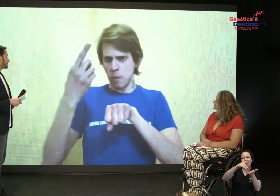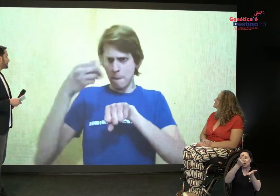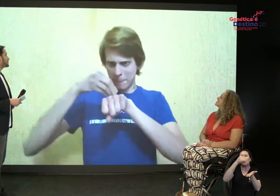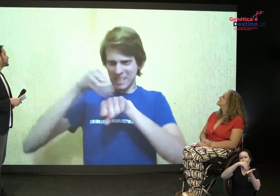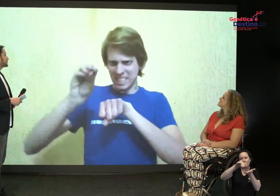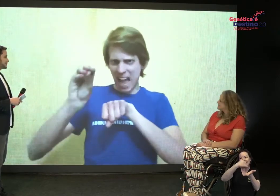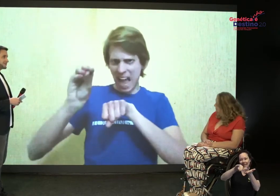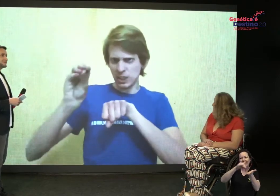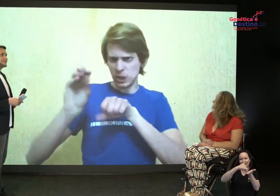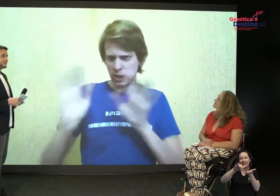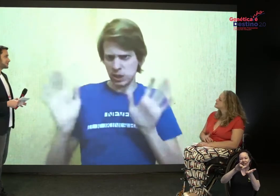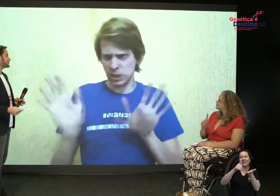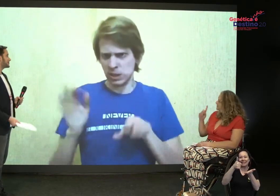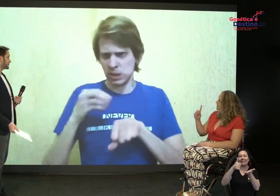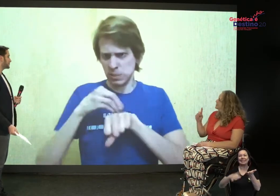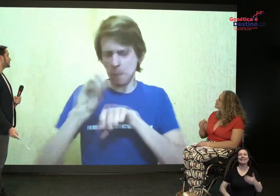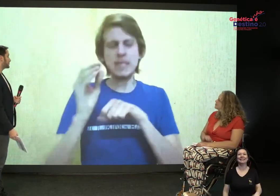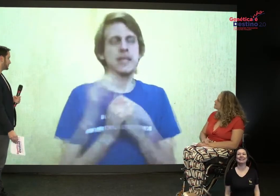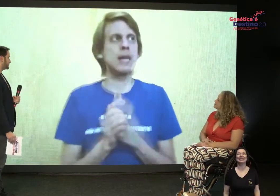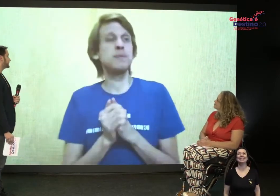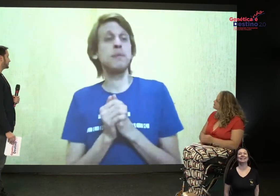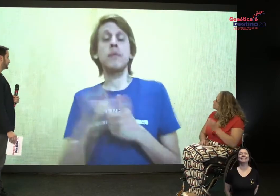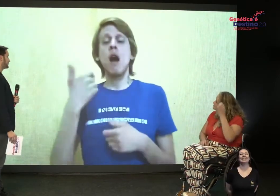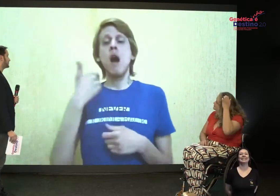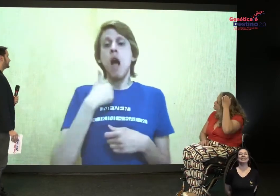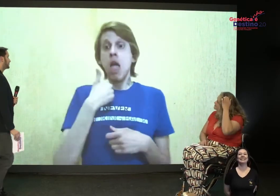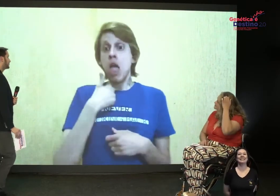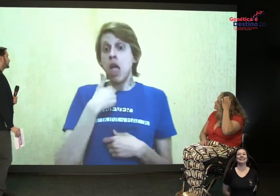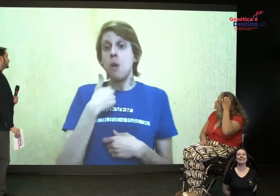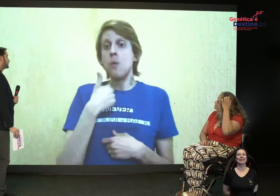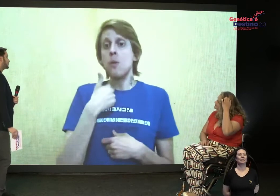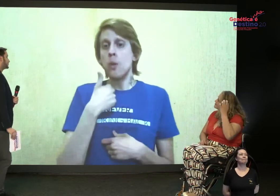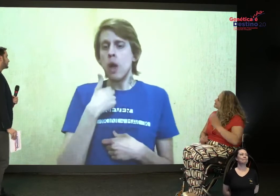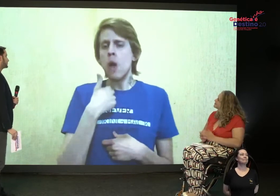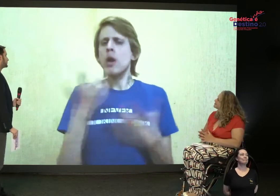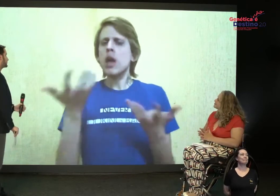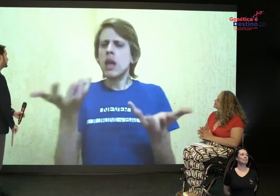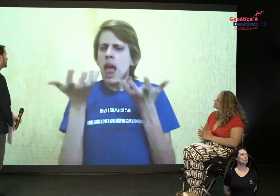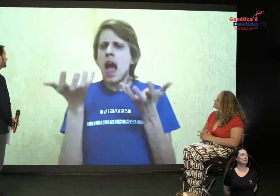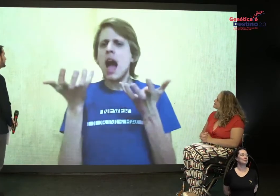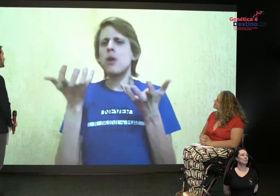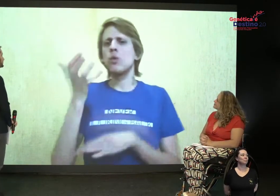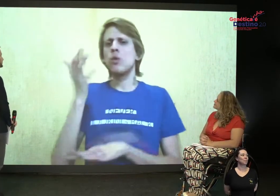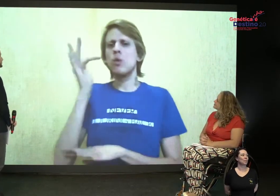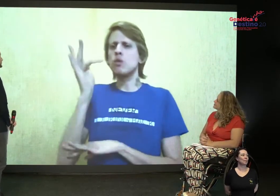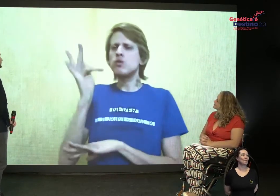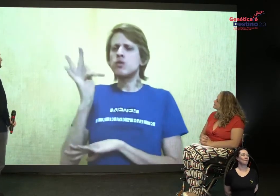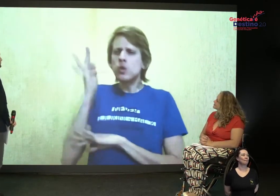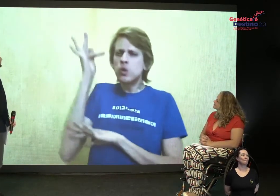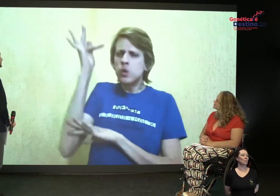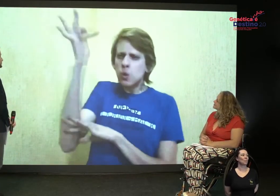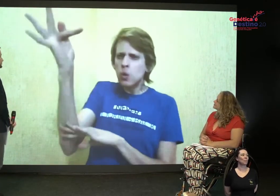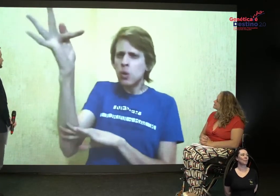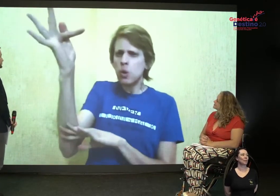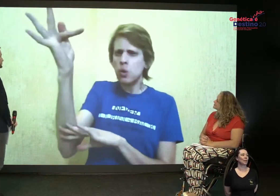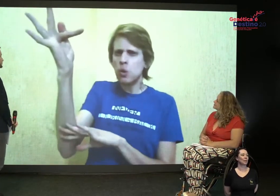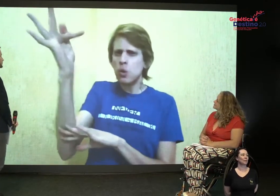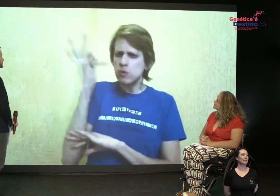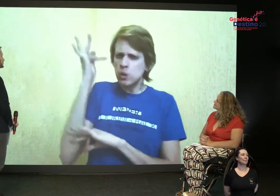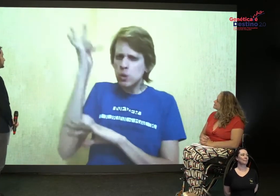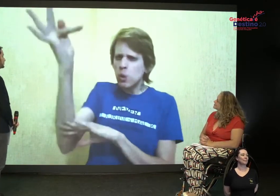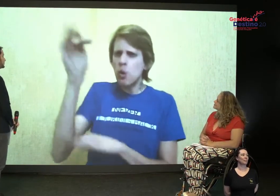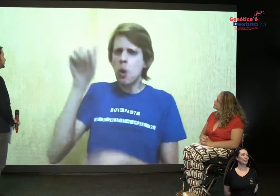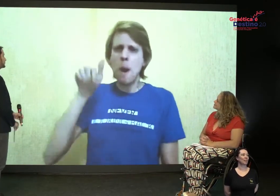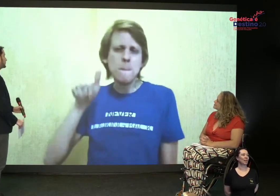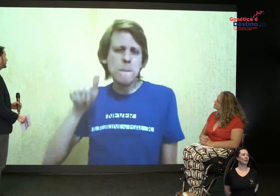Uma mensagem? Uma mensagem? É isso? Isso. Então, eu quero que o nosso